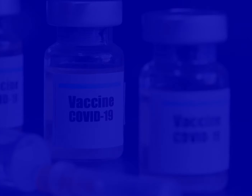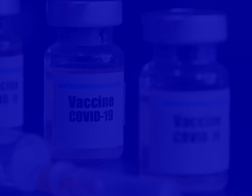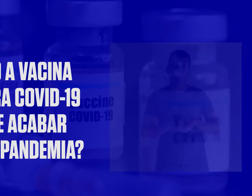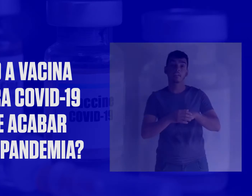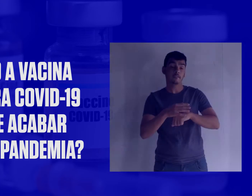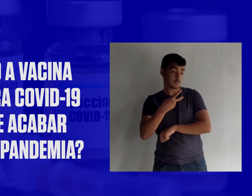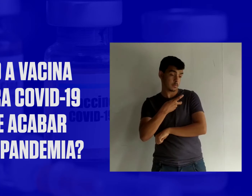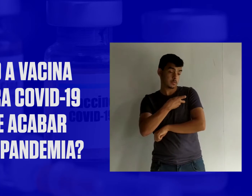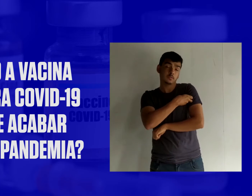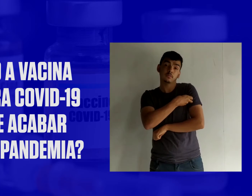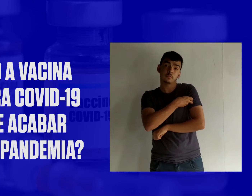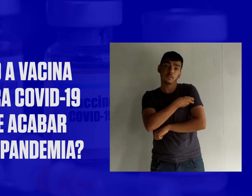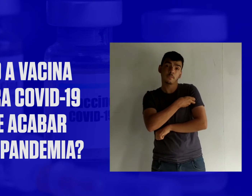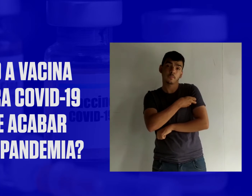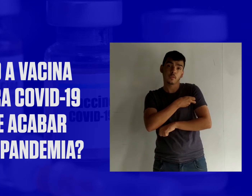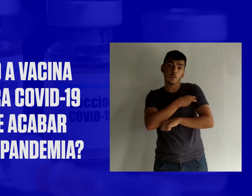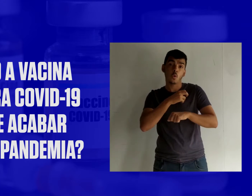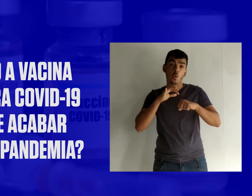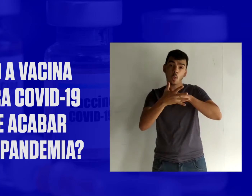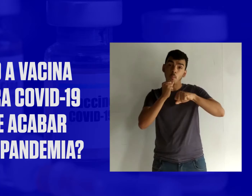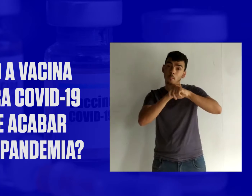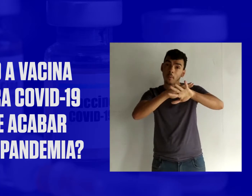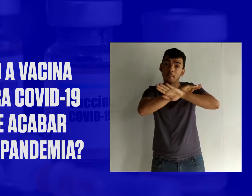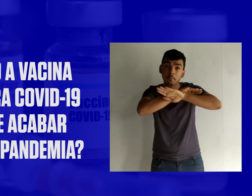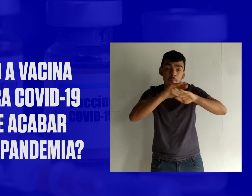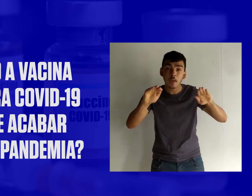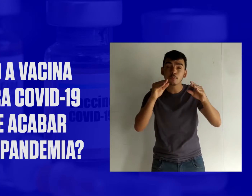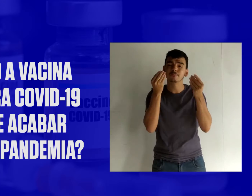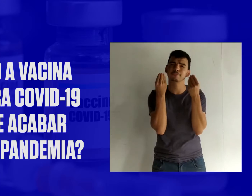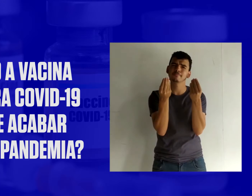Como a vacina contra a covid-19 pode acabar com a pandemia?